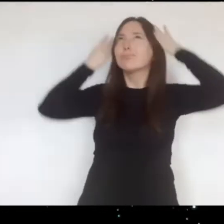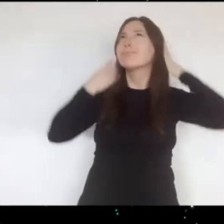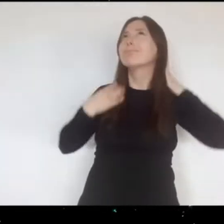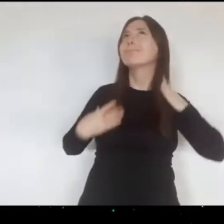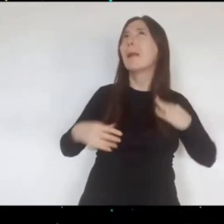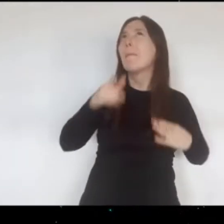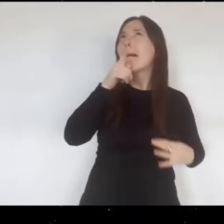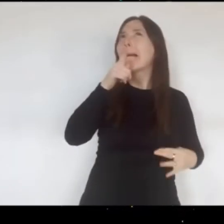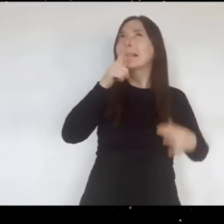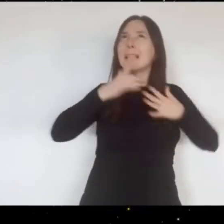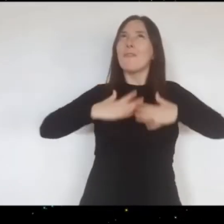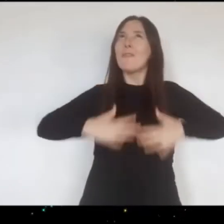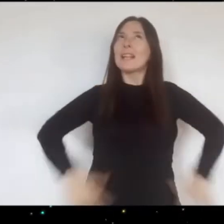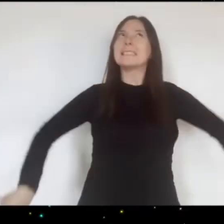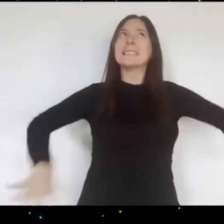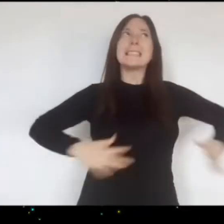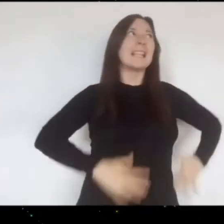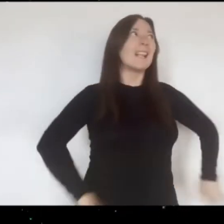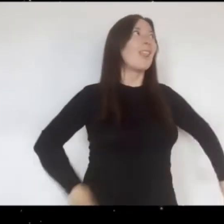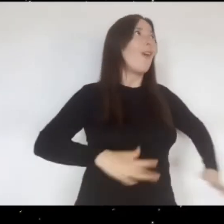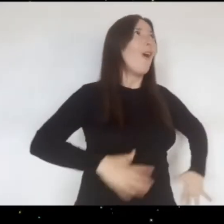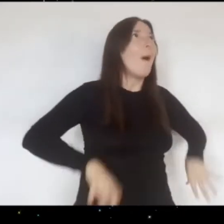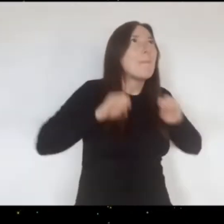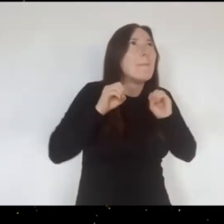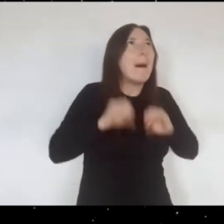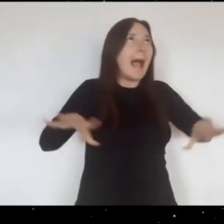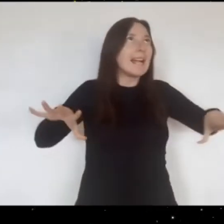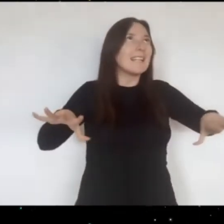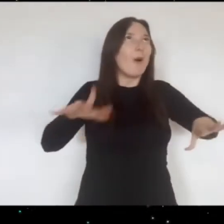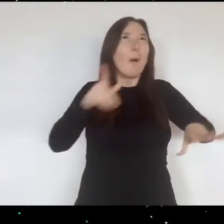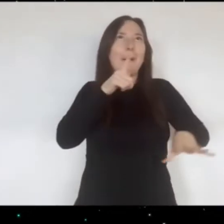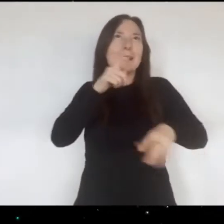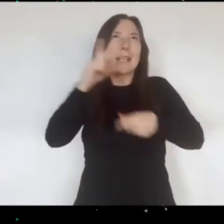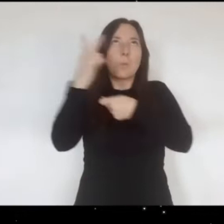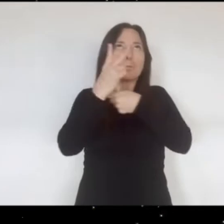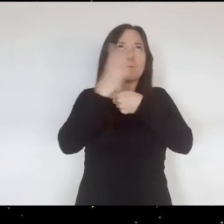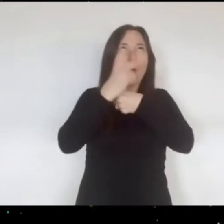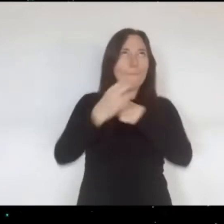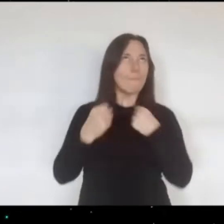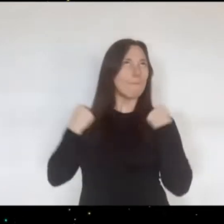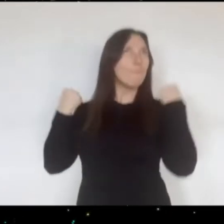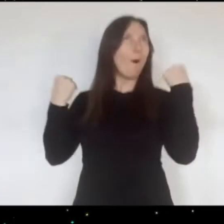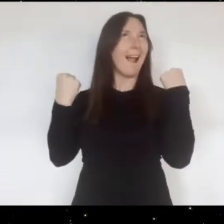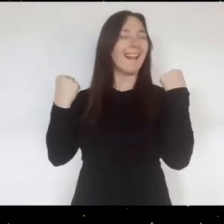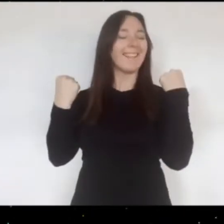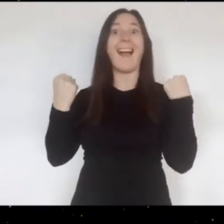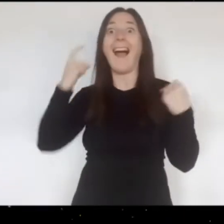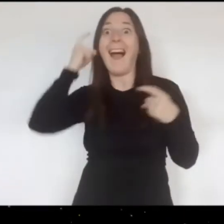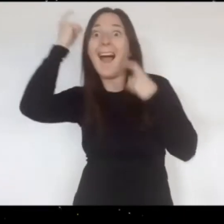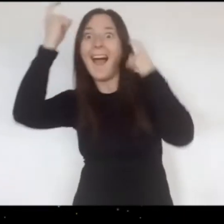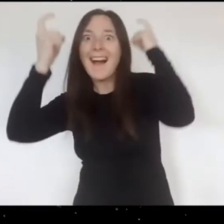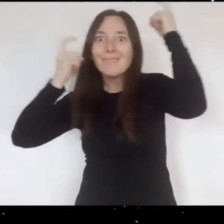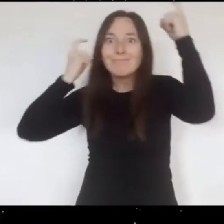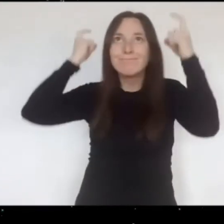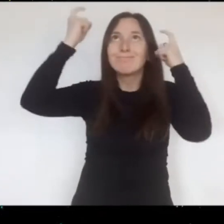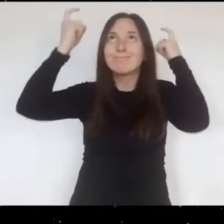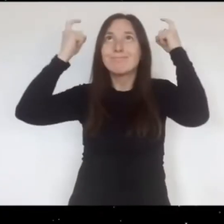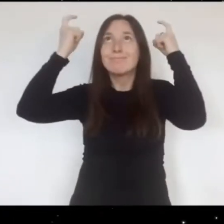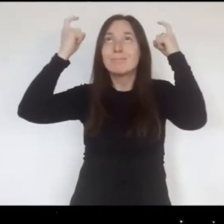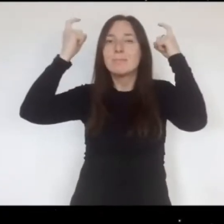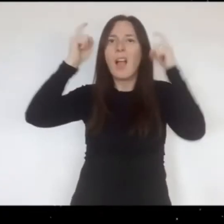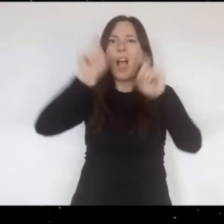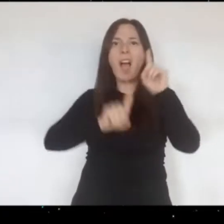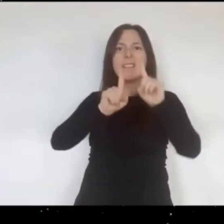es un vestido mágico que la protege del mundo y la hace más fuerte Pero cuando su madre la peina